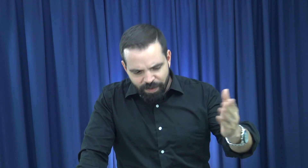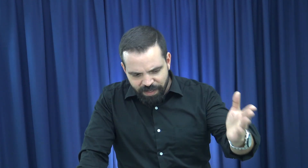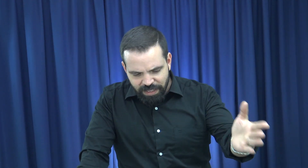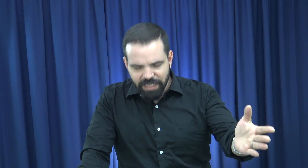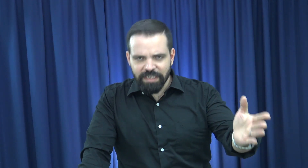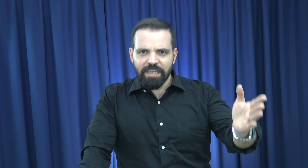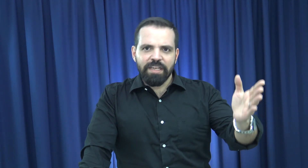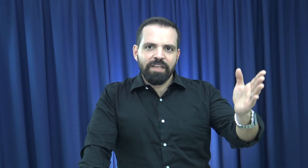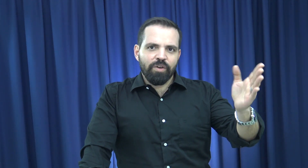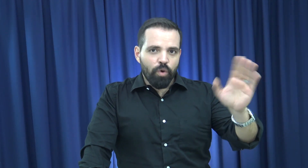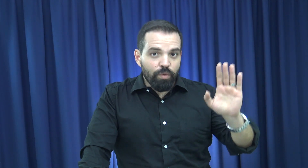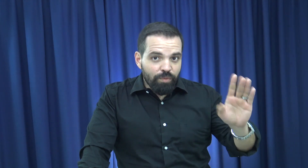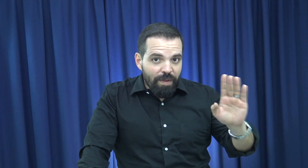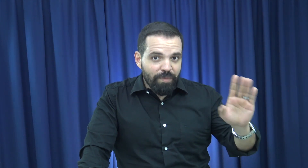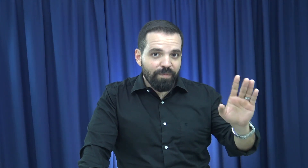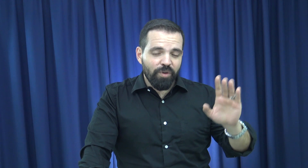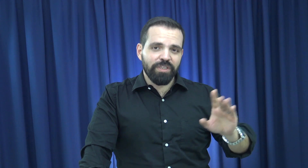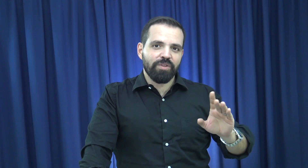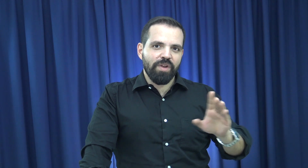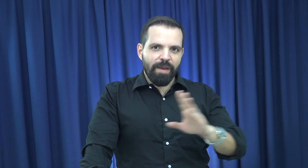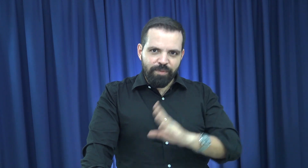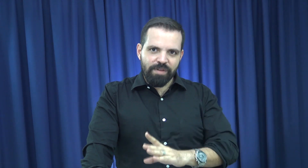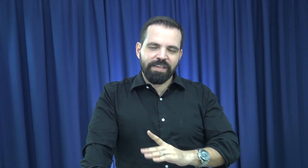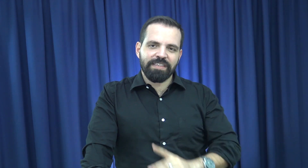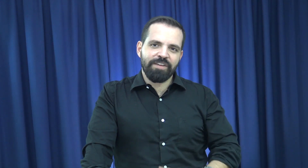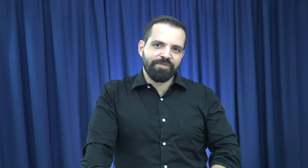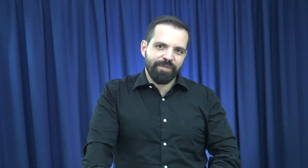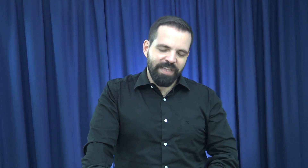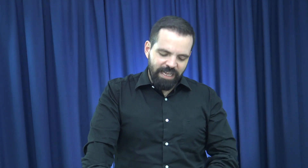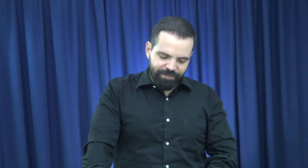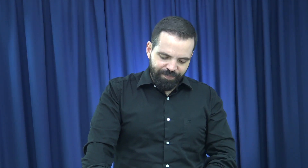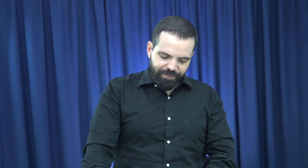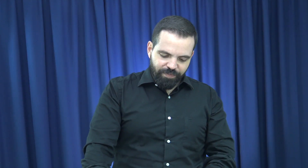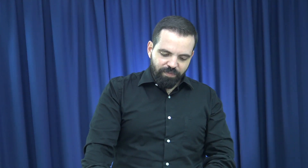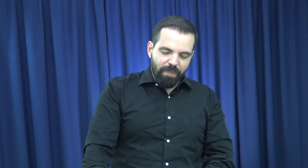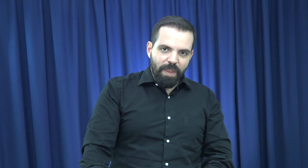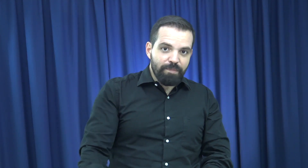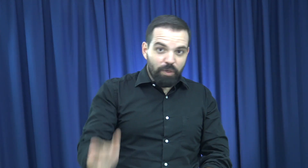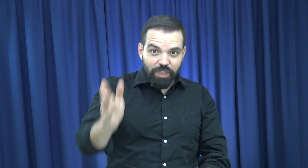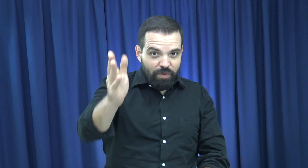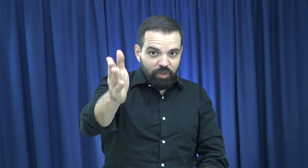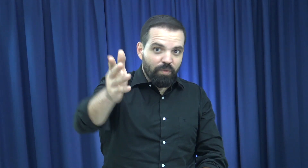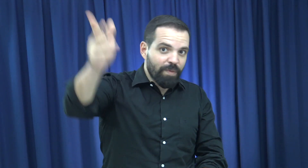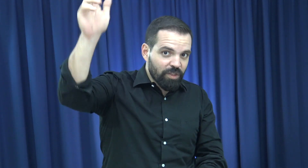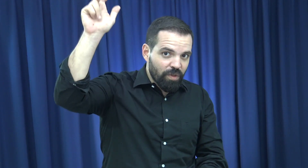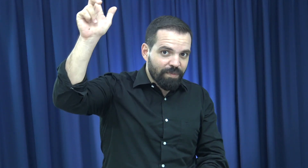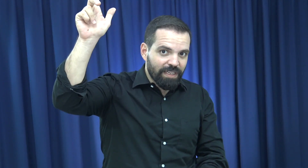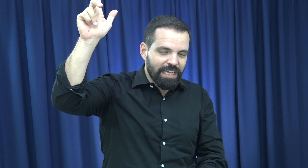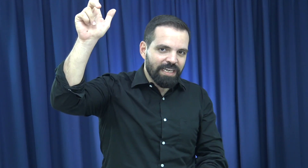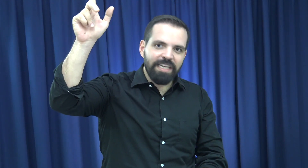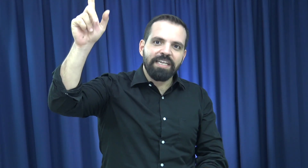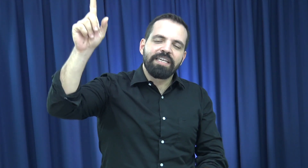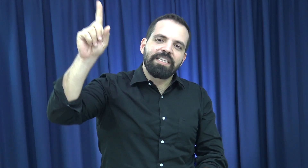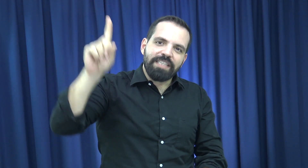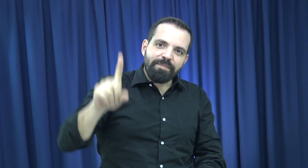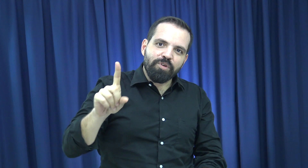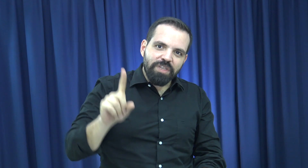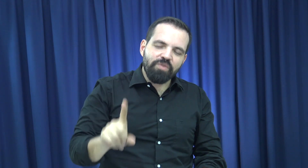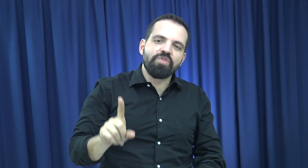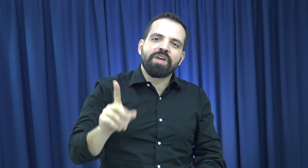permitir con un buen propósito las pruebas de enfermedad. Pero si no es tu momento de partir, ten por seguro